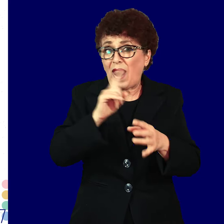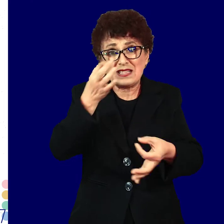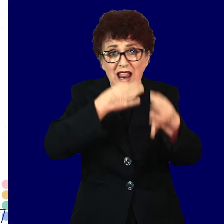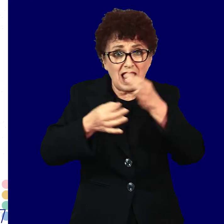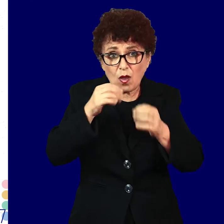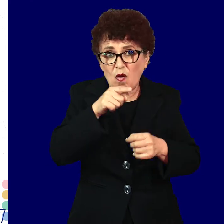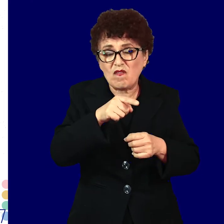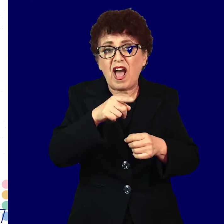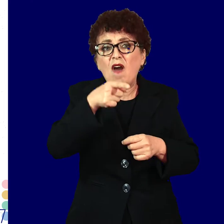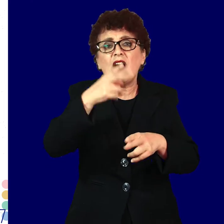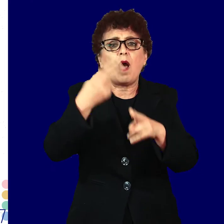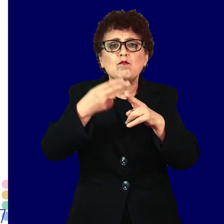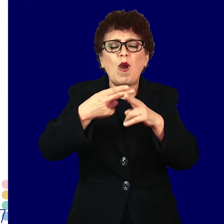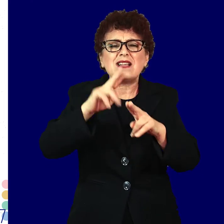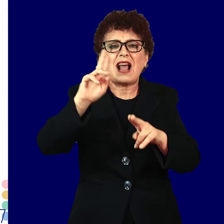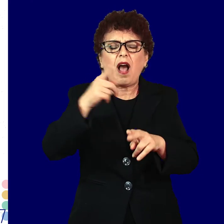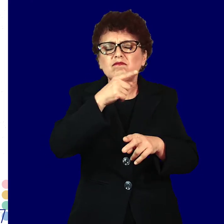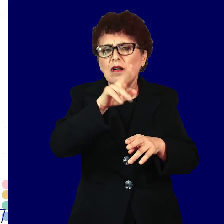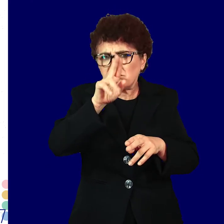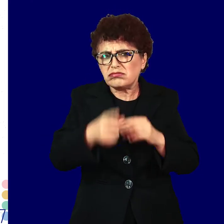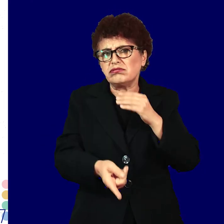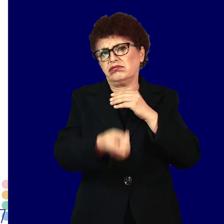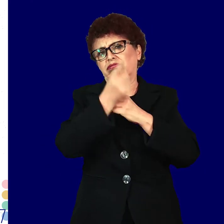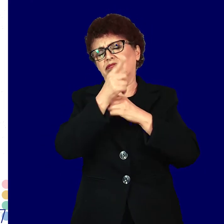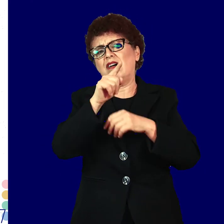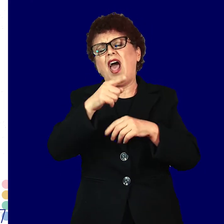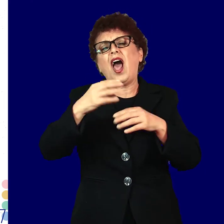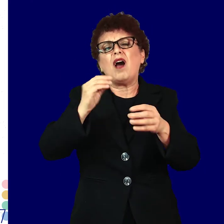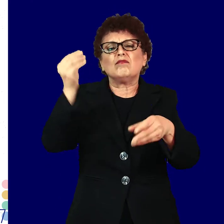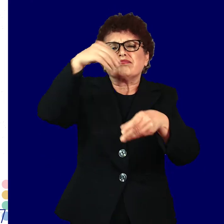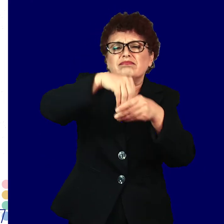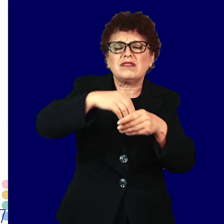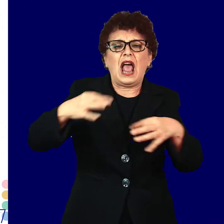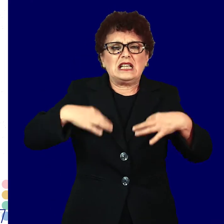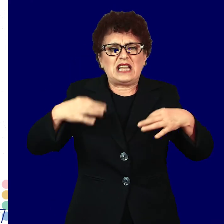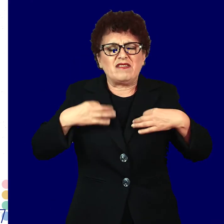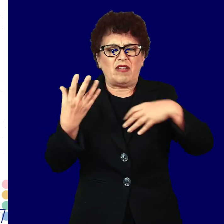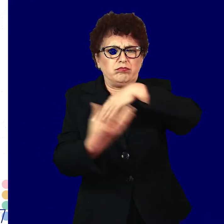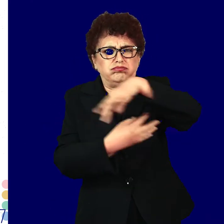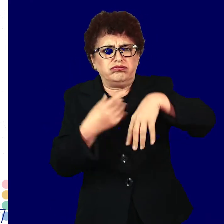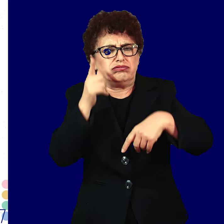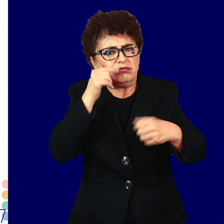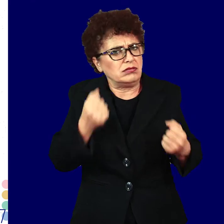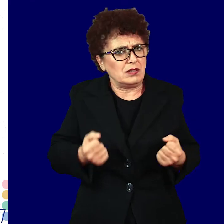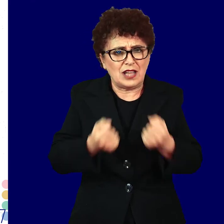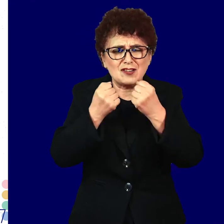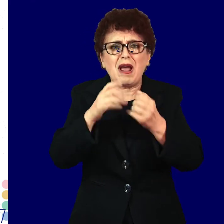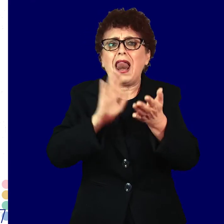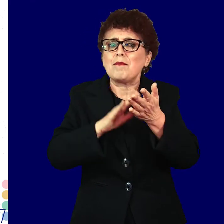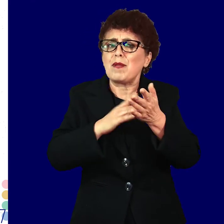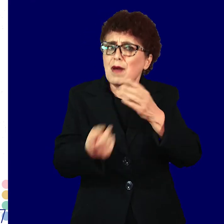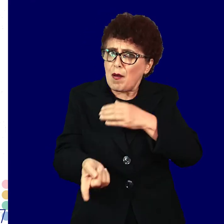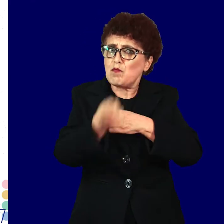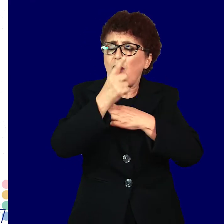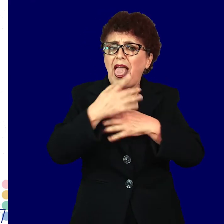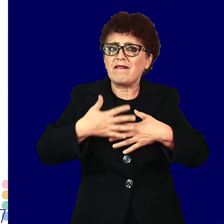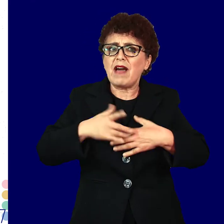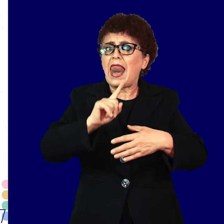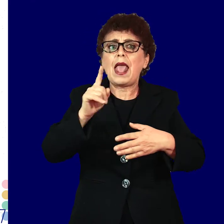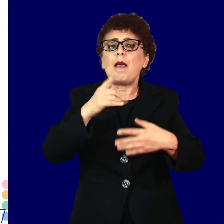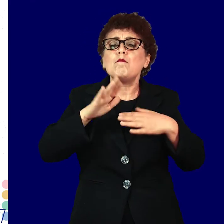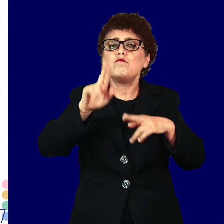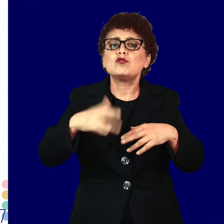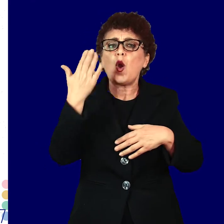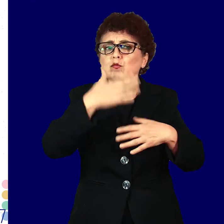лекува, кламидијата може да предизвика дополнителни здравствени компликации, например, неплодност и за мажите